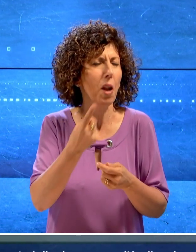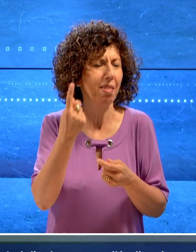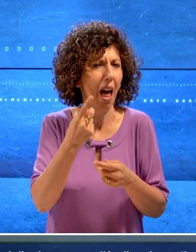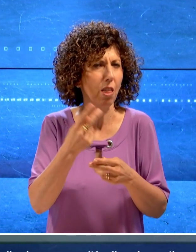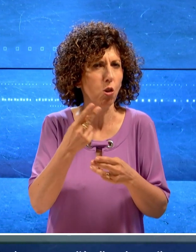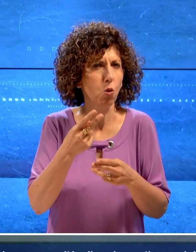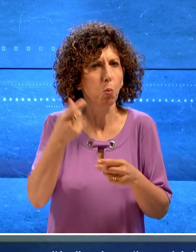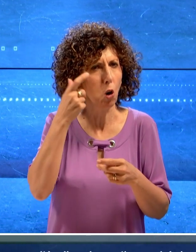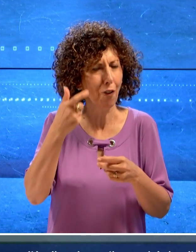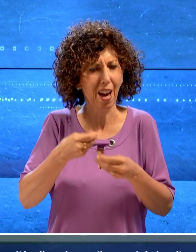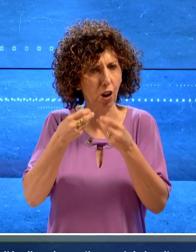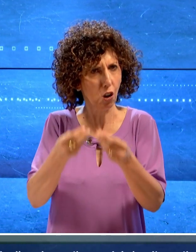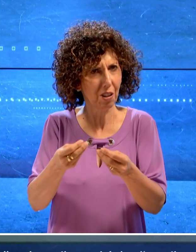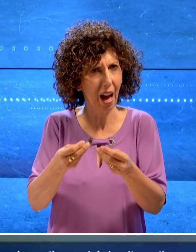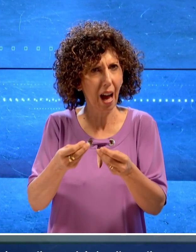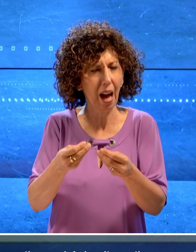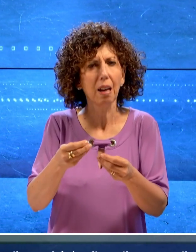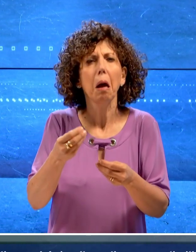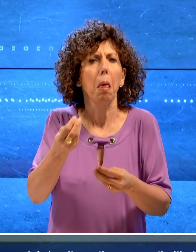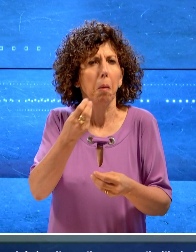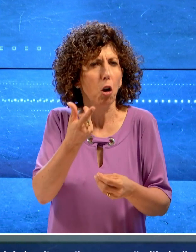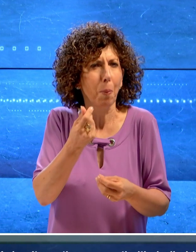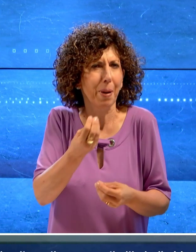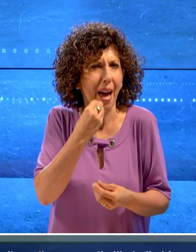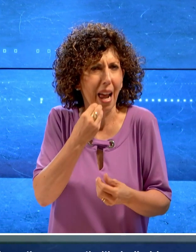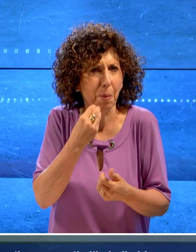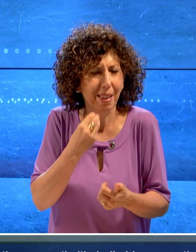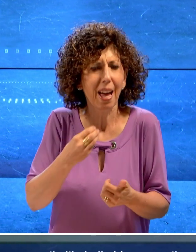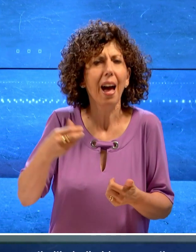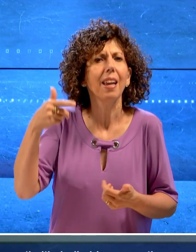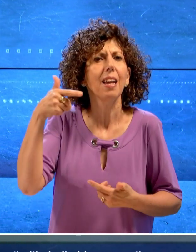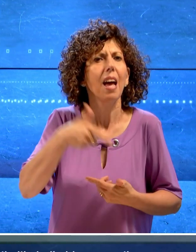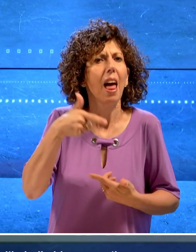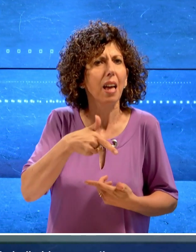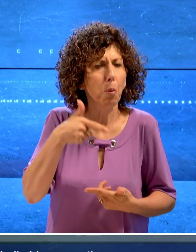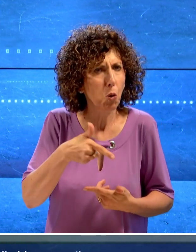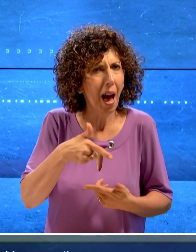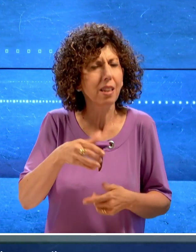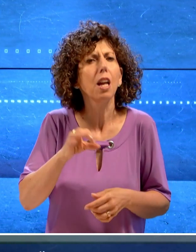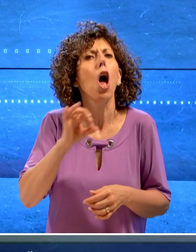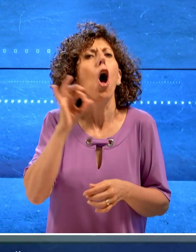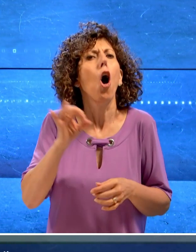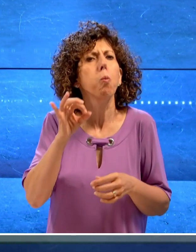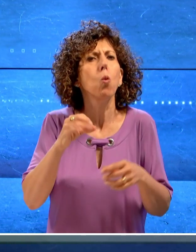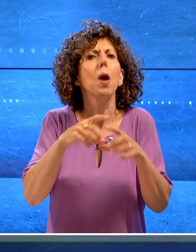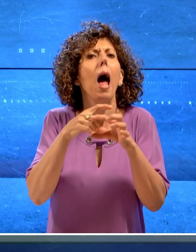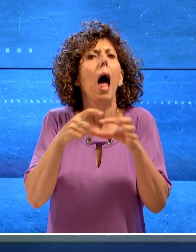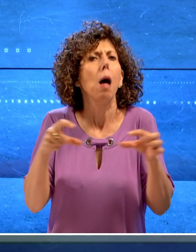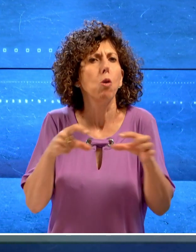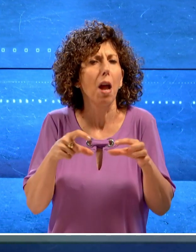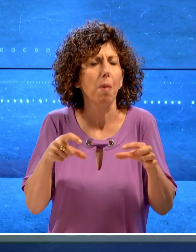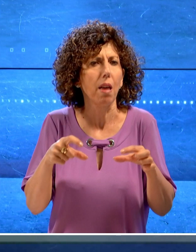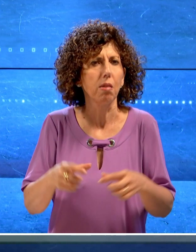per l'acquisto di beni alimentari di prima necessità di carburanti, in alternativa a quest'ultimi di abbonamenti.